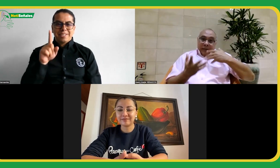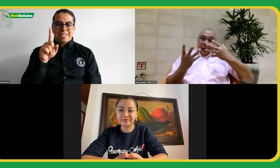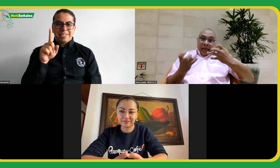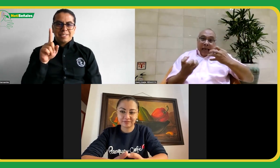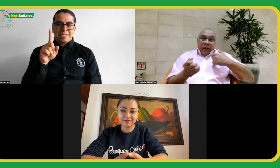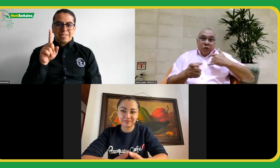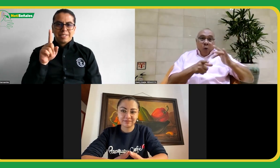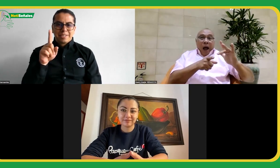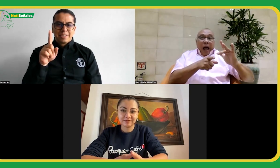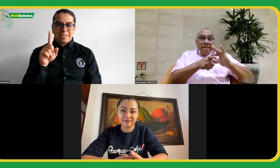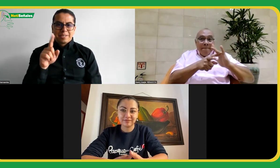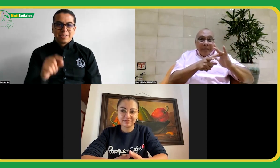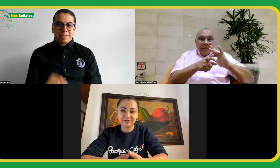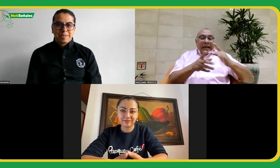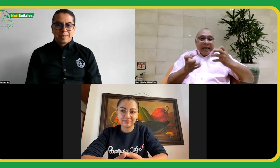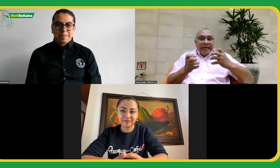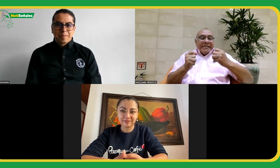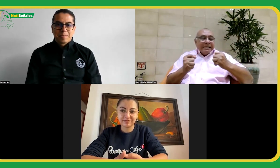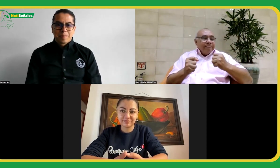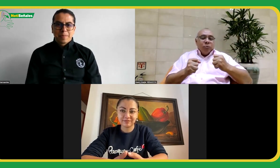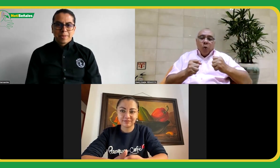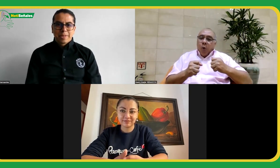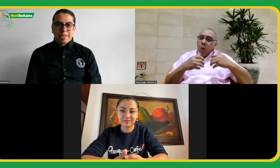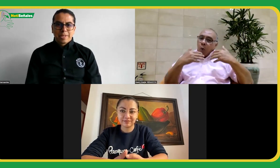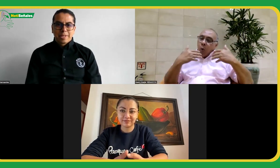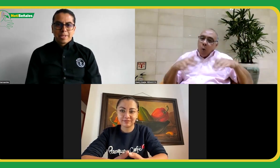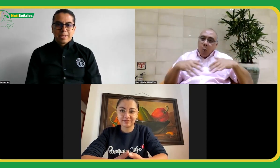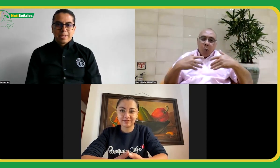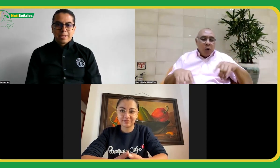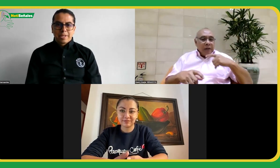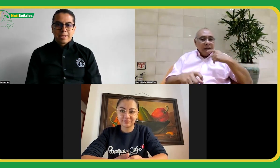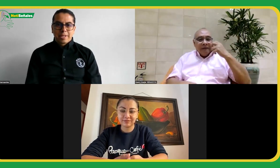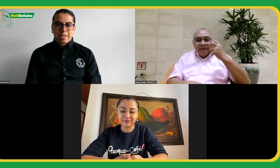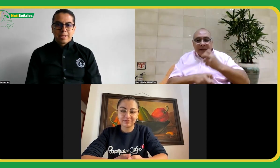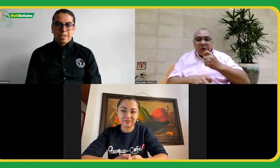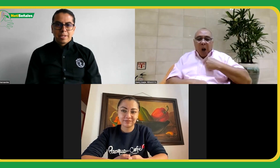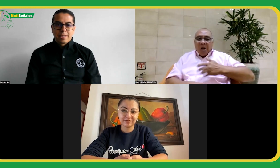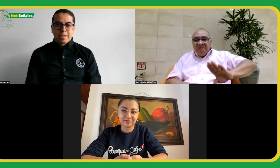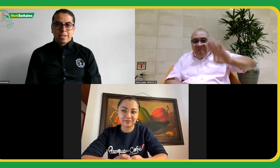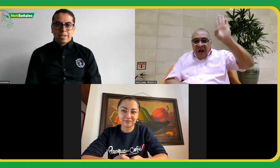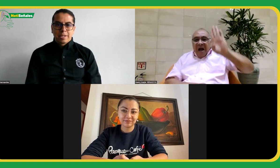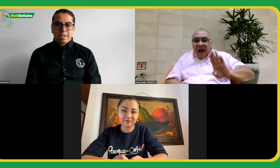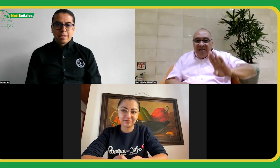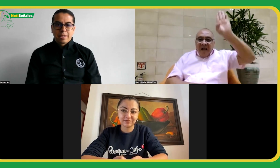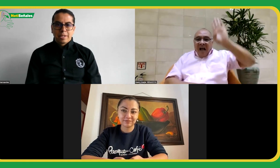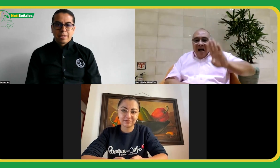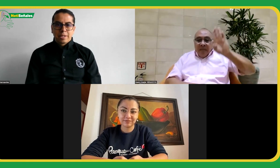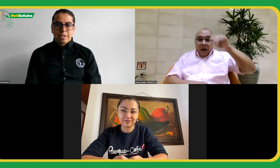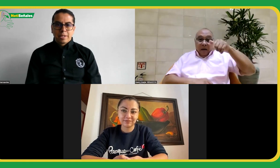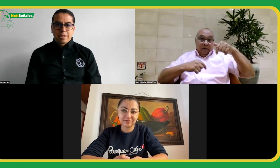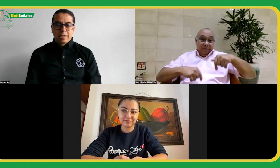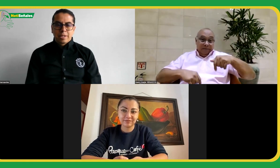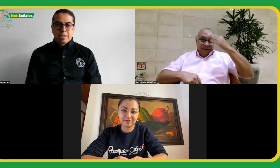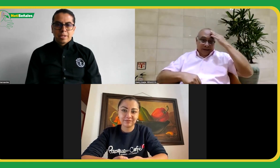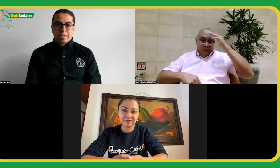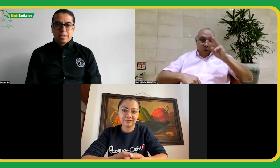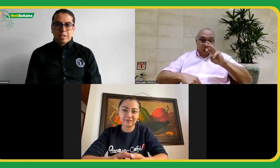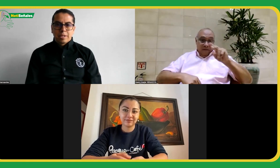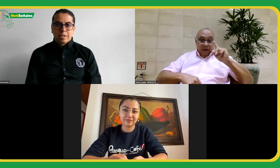aplicarlo en el futuro. Yo lo he querido implementar, pero es bien difícil porque el público quiere participar. Ustedes saben